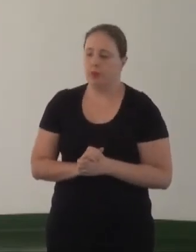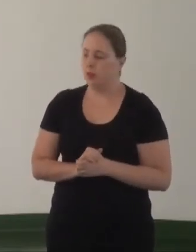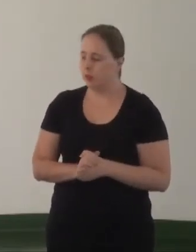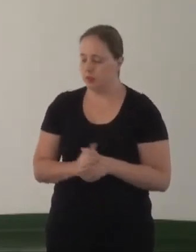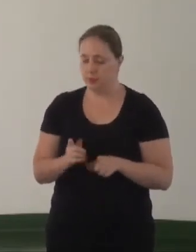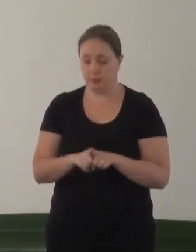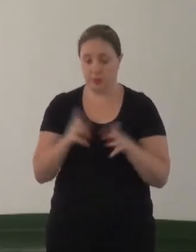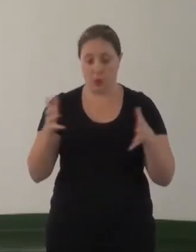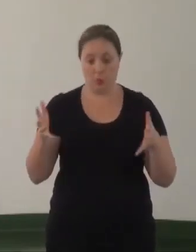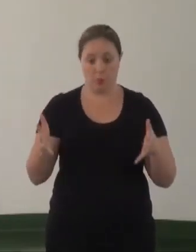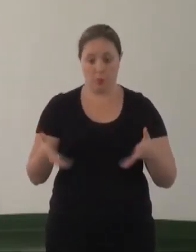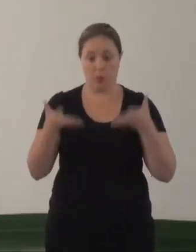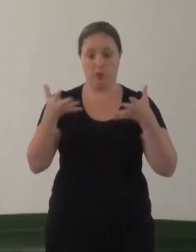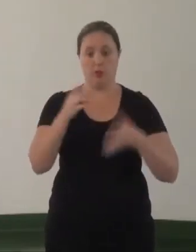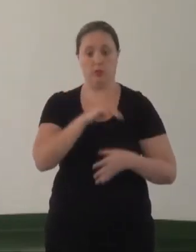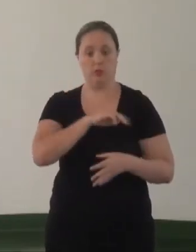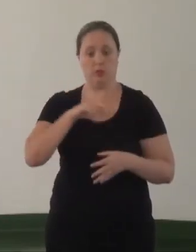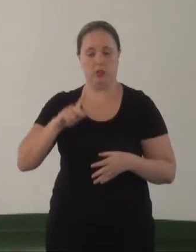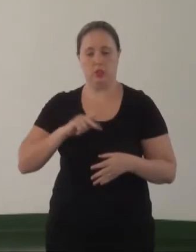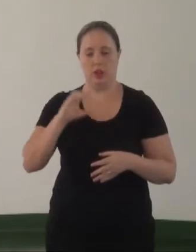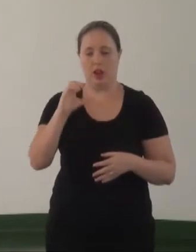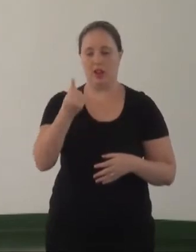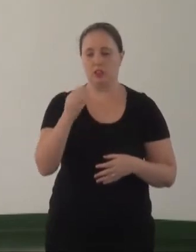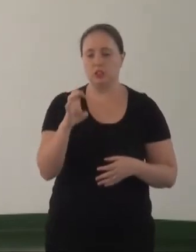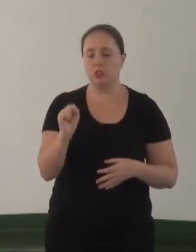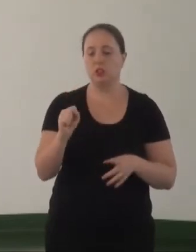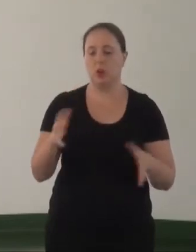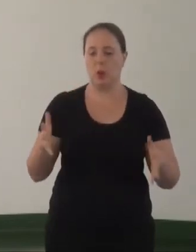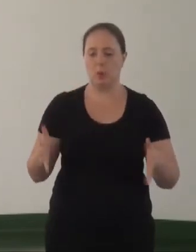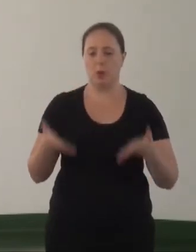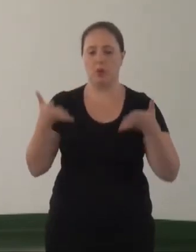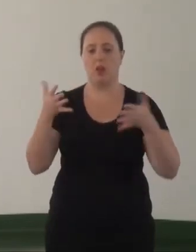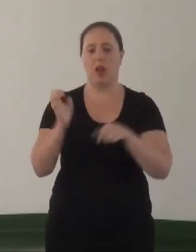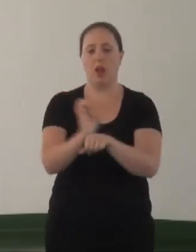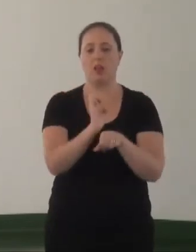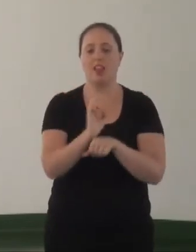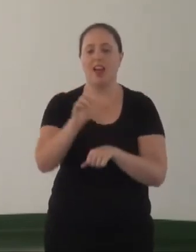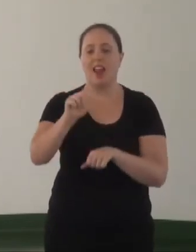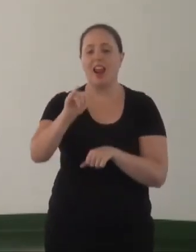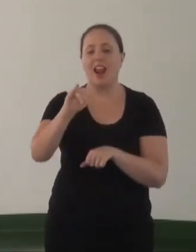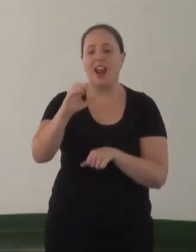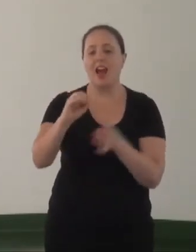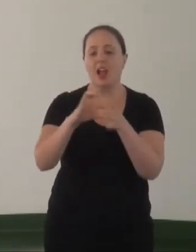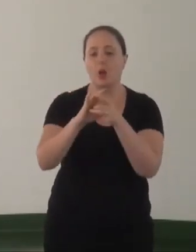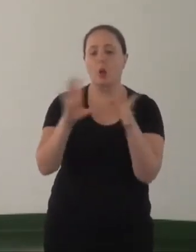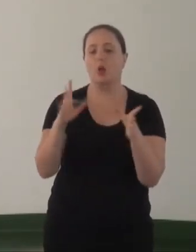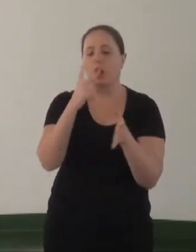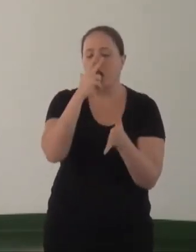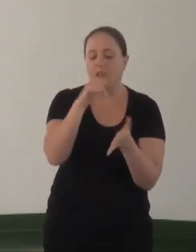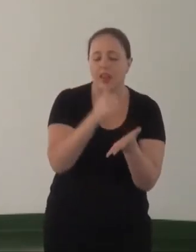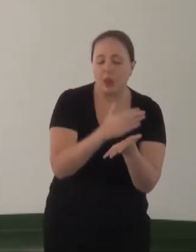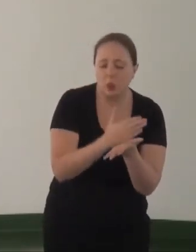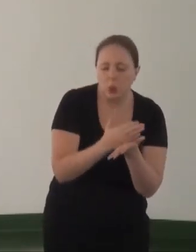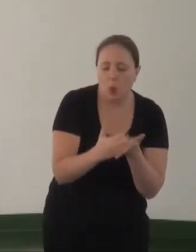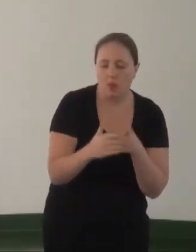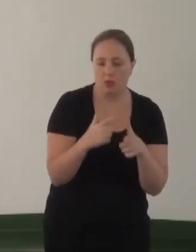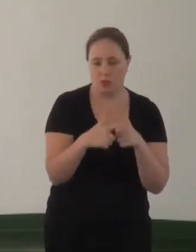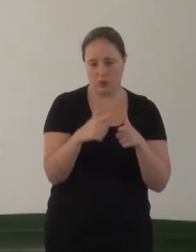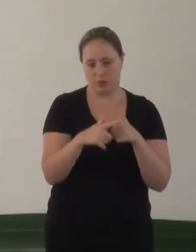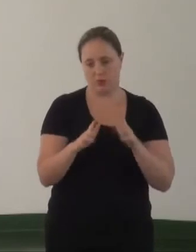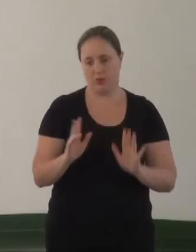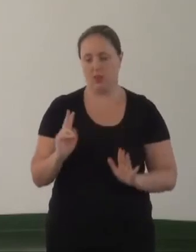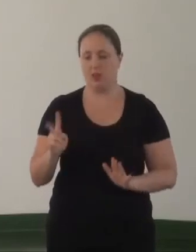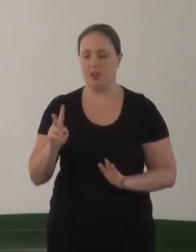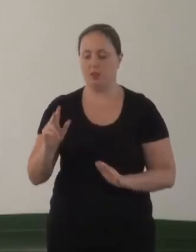promover no âmbito do Ministério de Publicações, Defesa e Promoção do Estado Laico. Isso aqui para nós é a raiz do problema. Vira e mexe, se